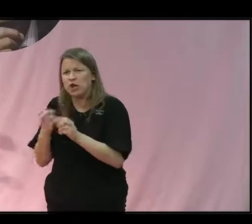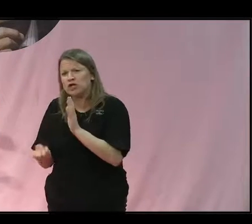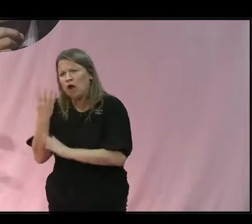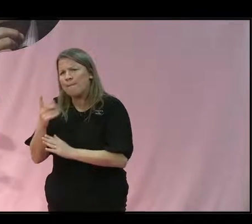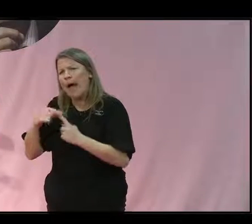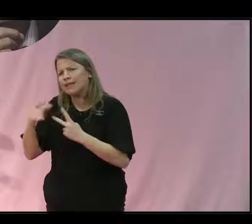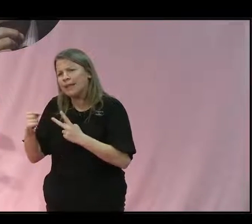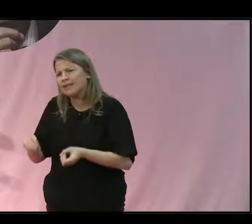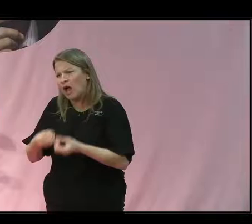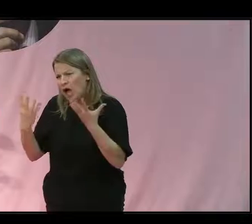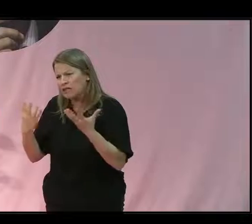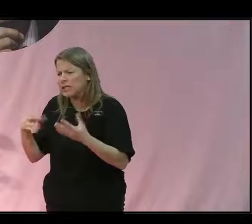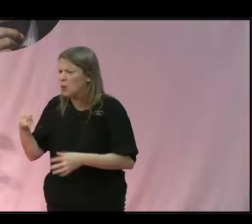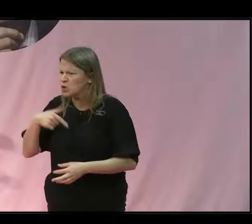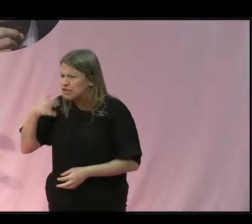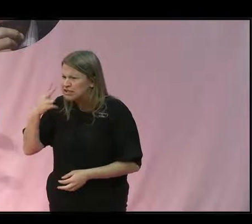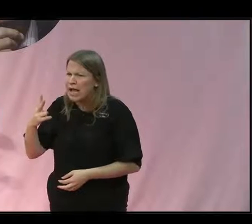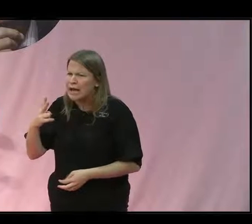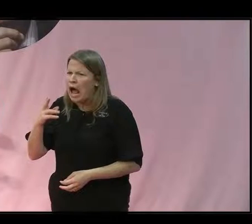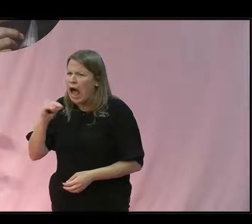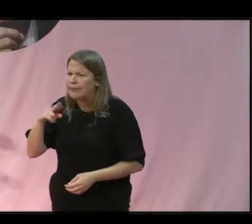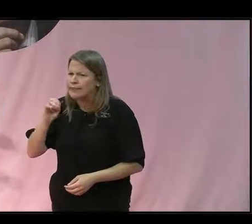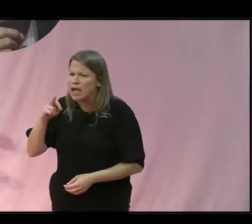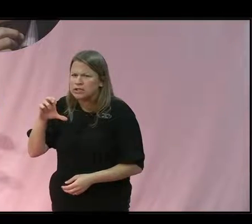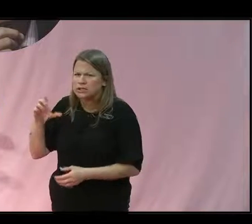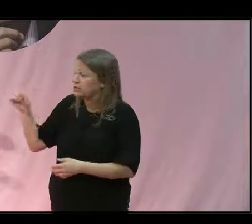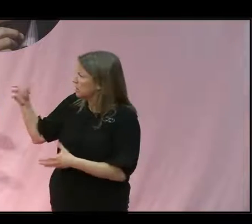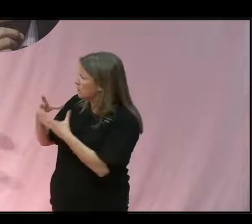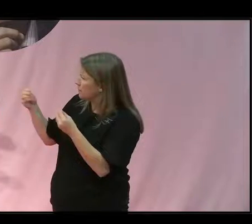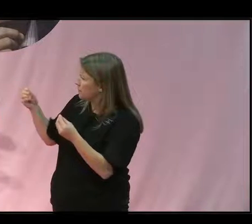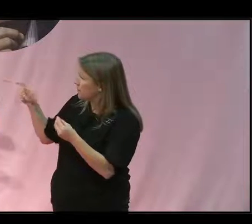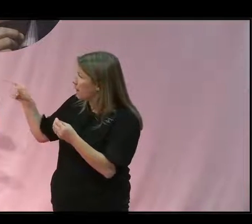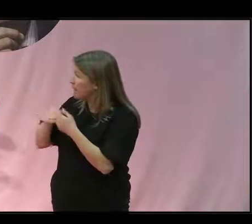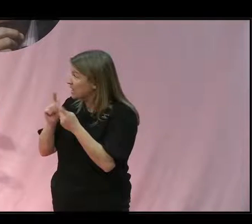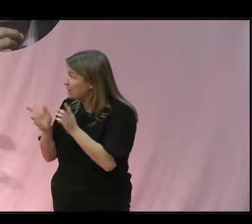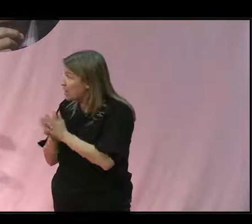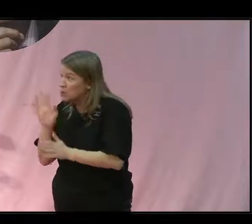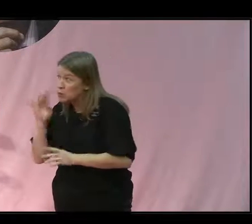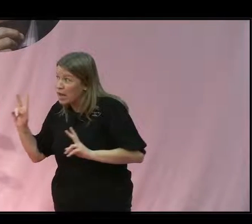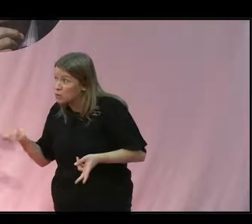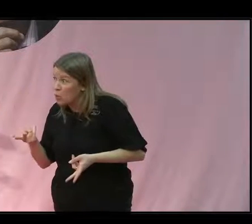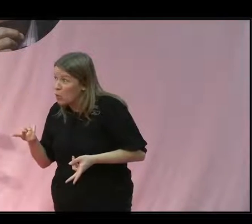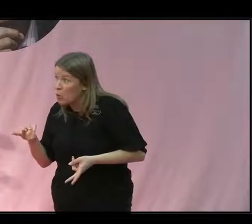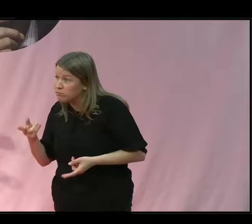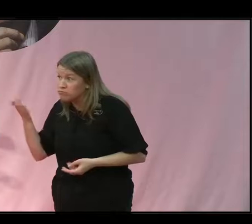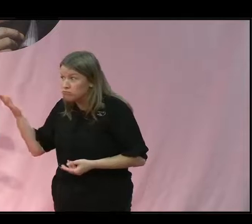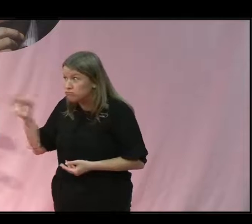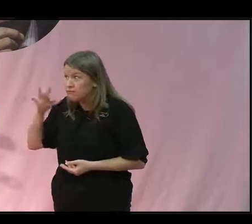då tänker jag, nu ser jag Anders inte på bild men han är förhoppningsvis i alla fall med på ljud. Så Anders,